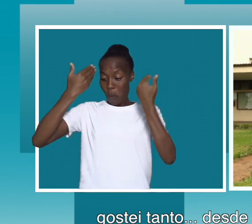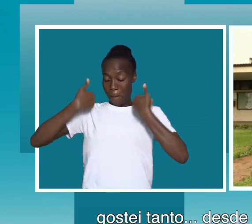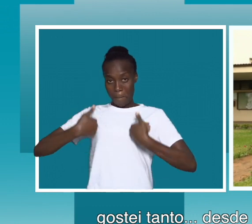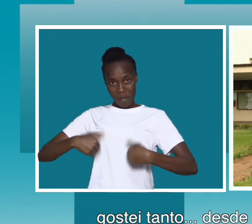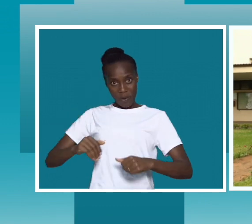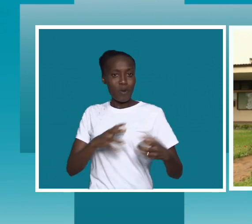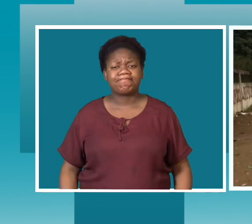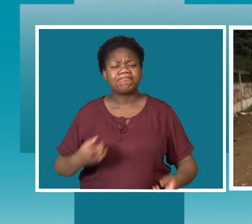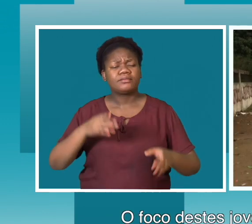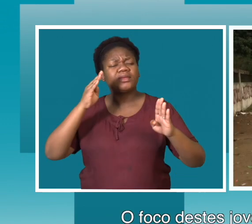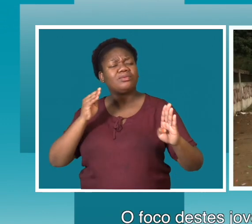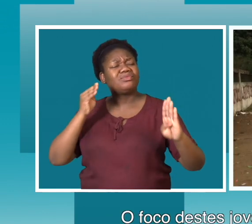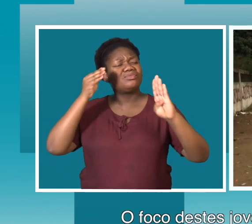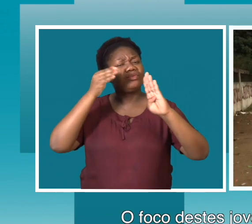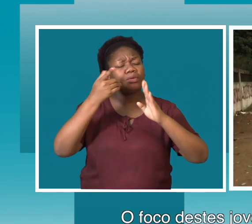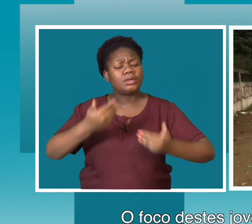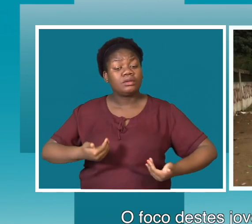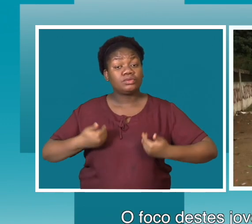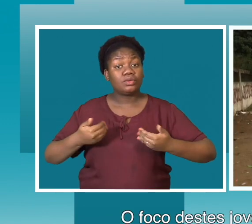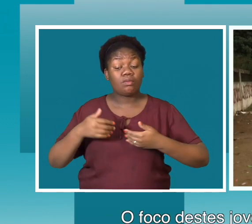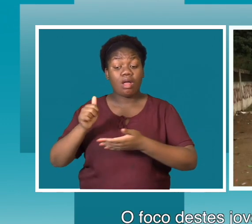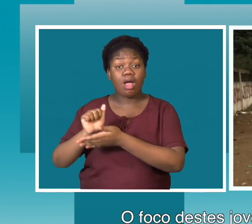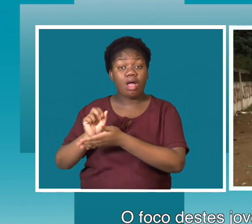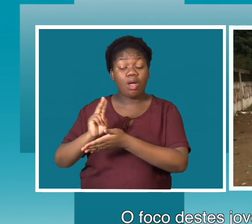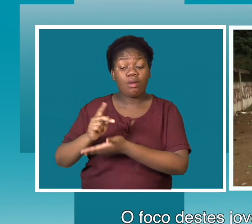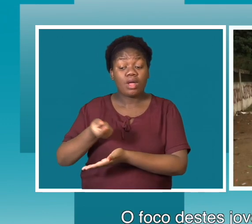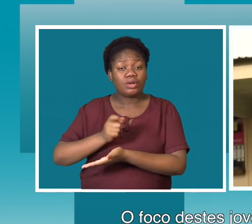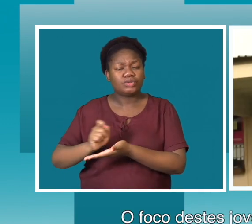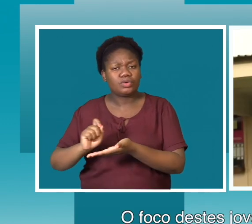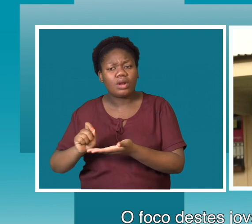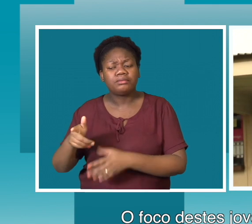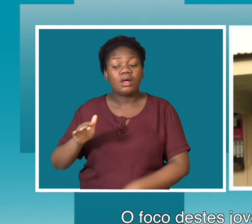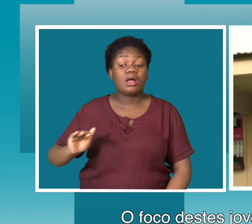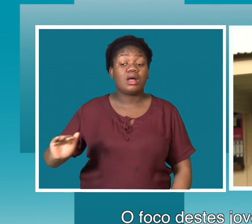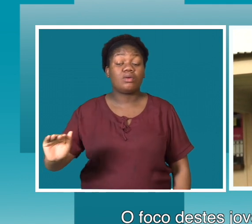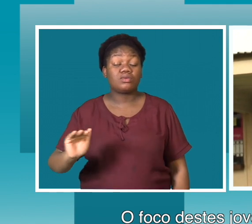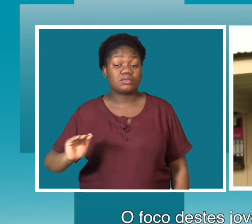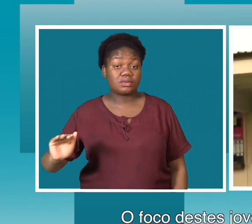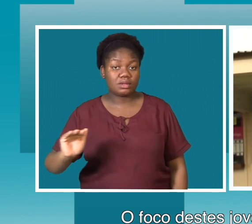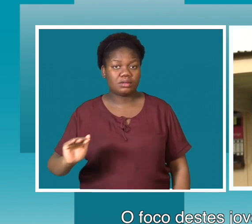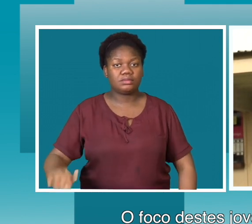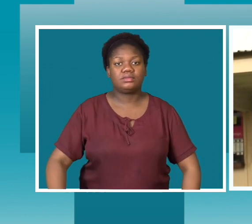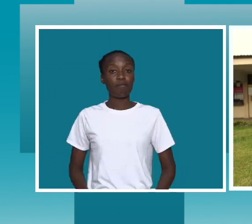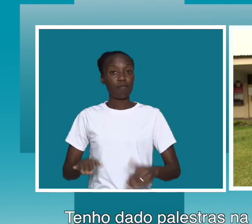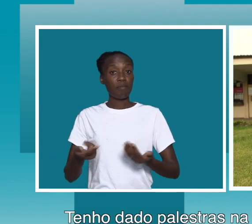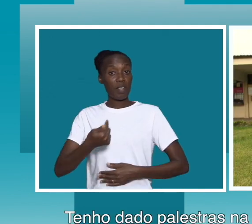sou hoje o foco destes jovens são alunos de escolas secundárias e a comunidade onde residem eu tenho dado